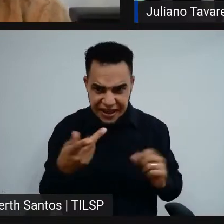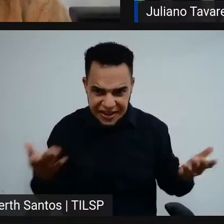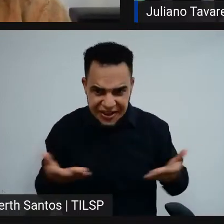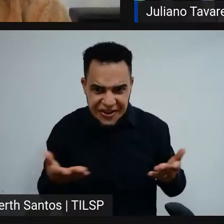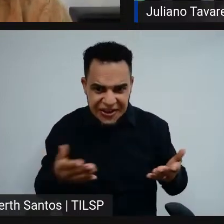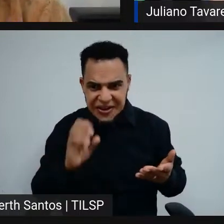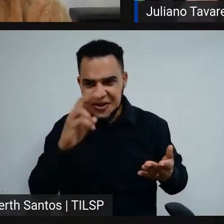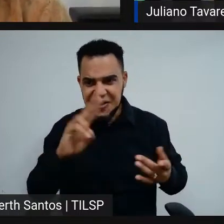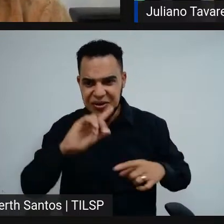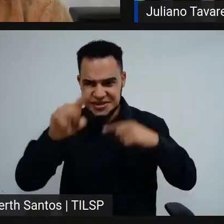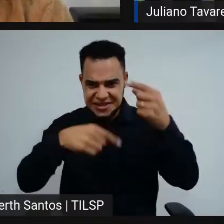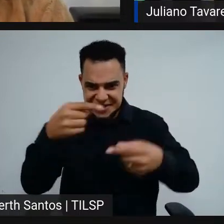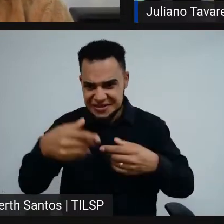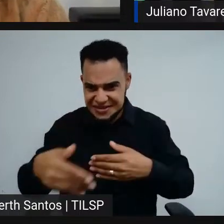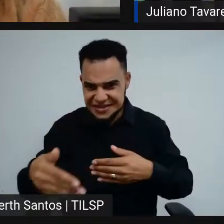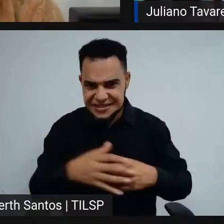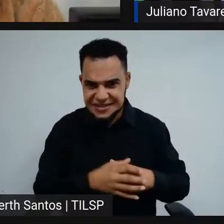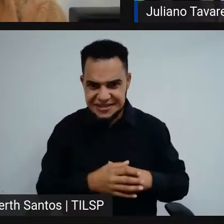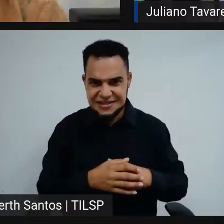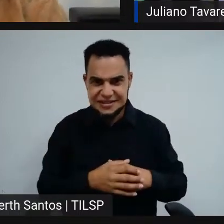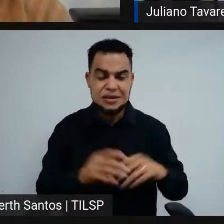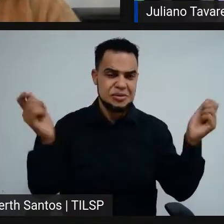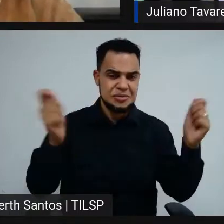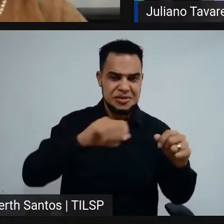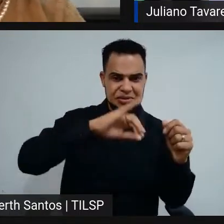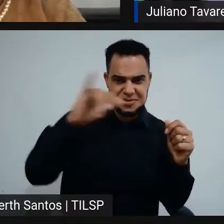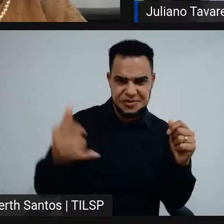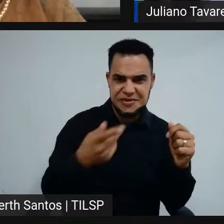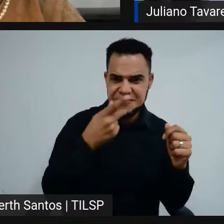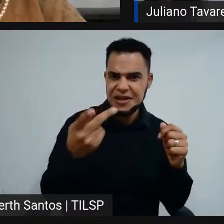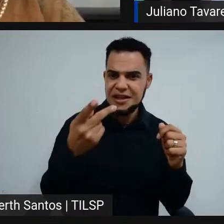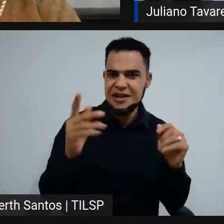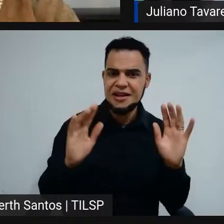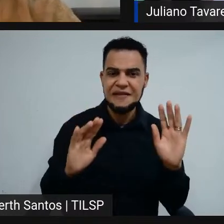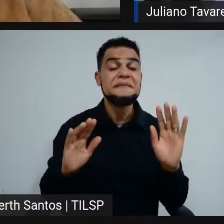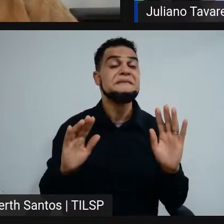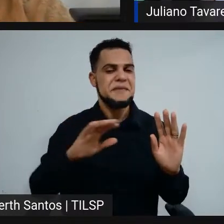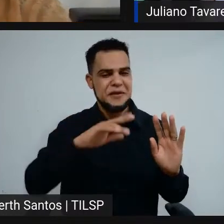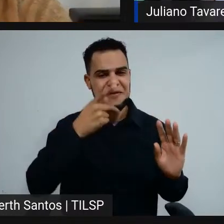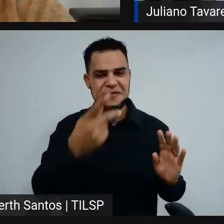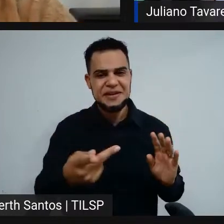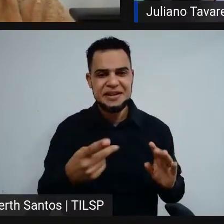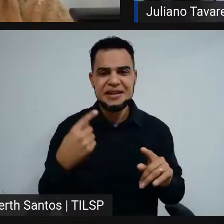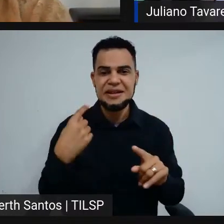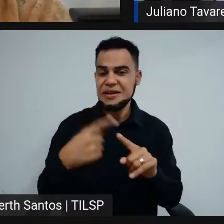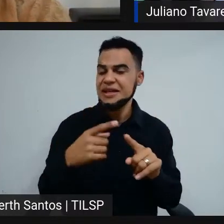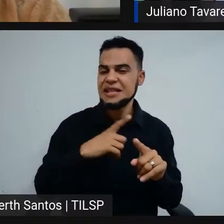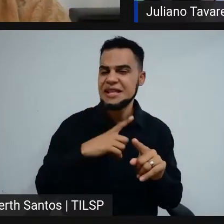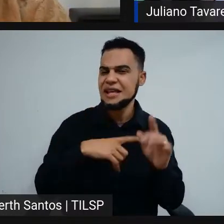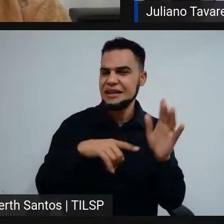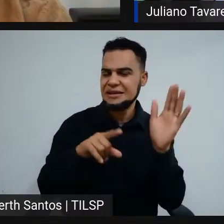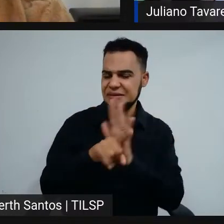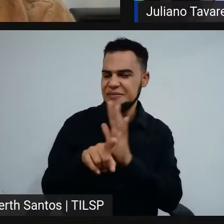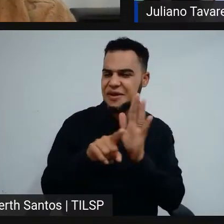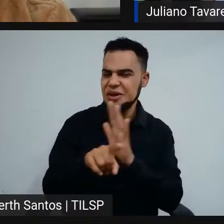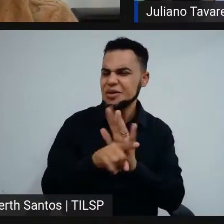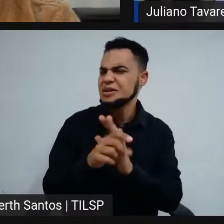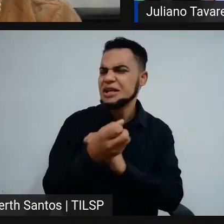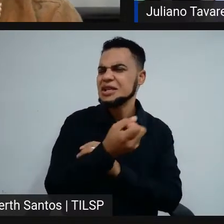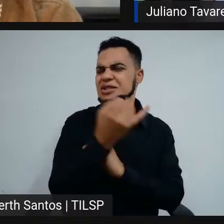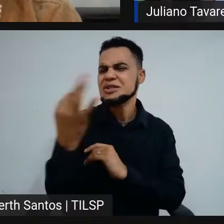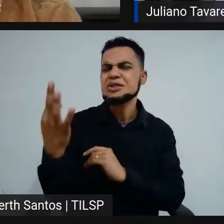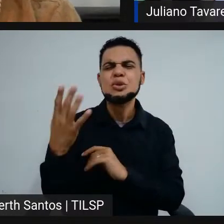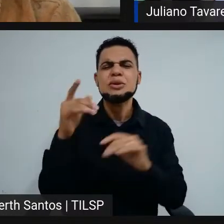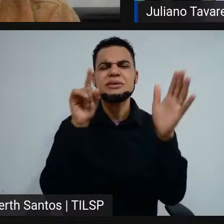falar daqui adiante? Não, pode, já fala do quantitativo. Pode mostrar para seguimento. Pessoal, tenho perguntas aqui sobre quantas questões